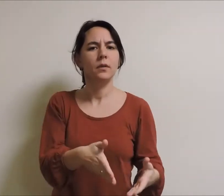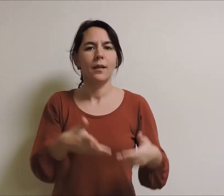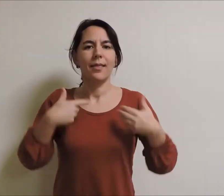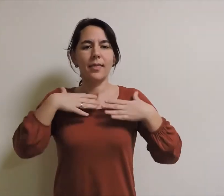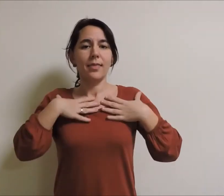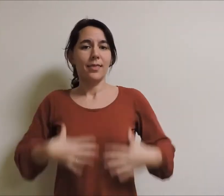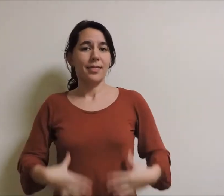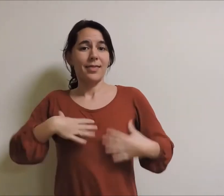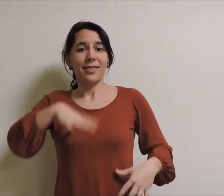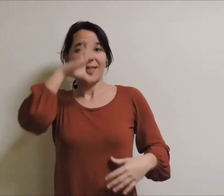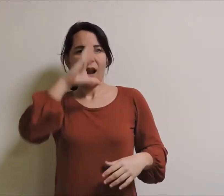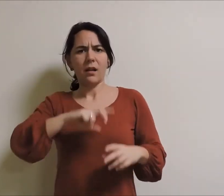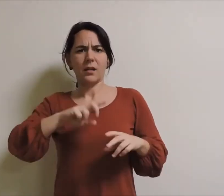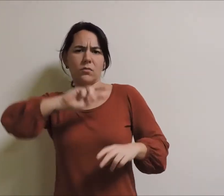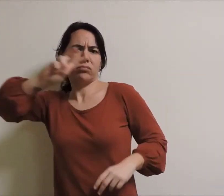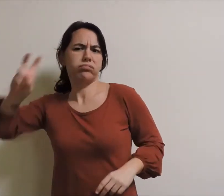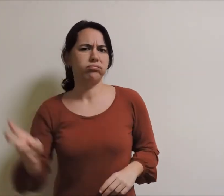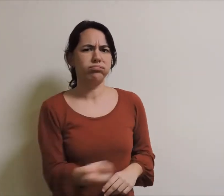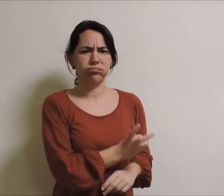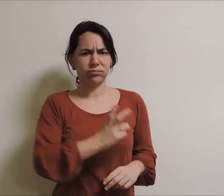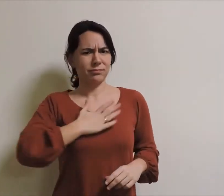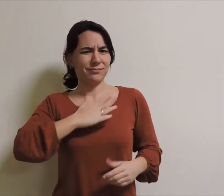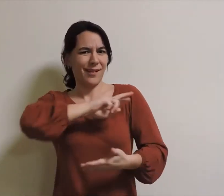E as súas diferencias segundo a súa función.